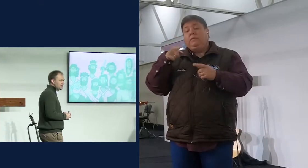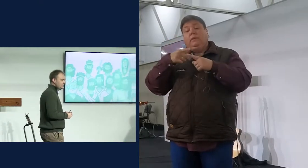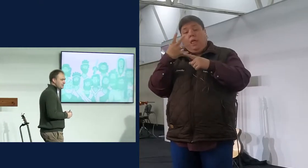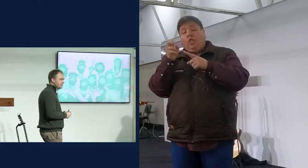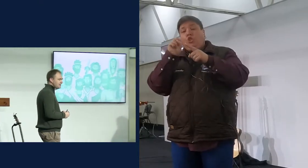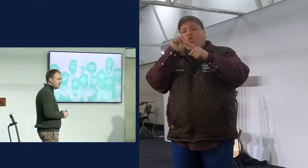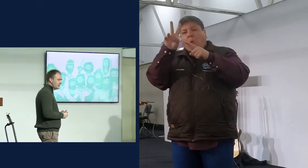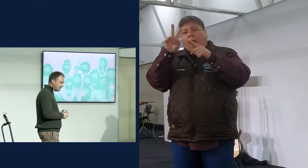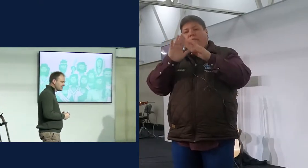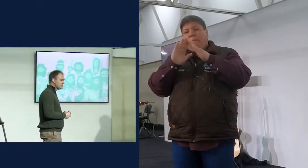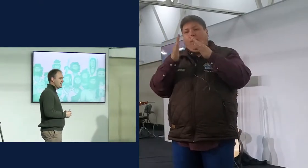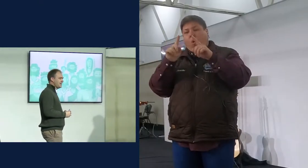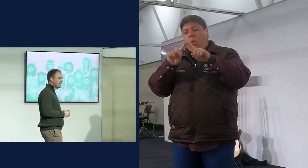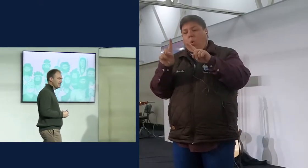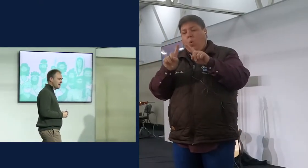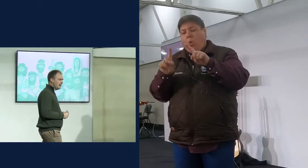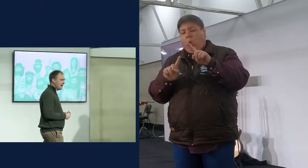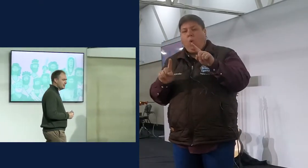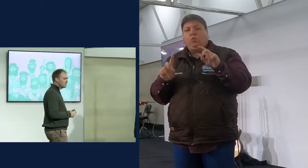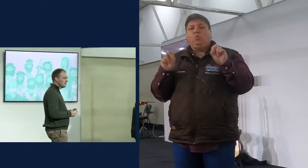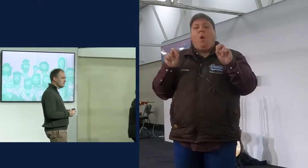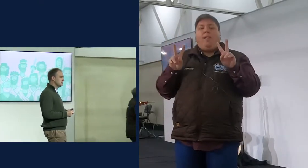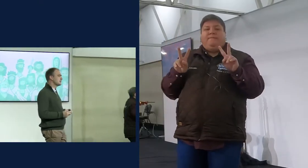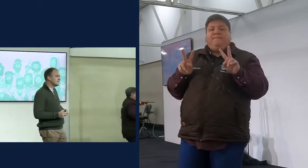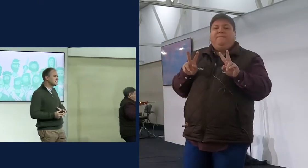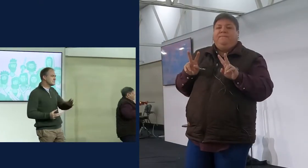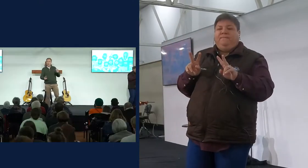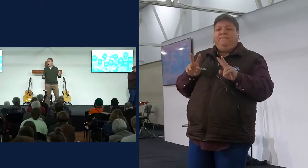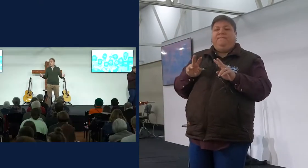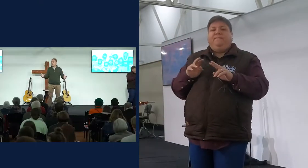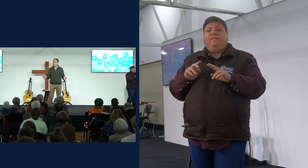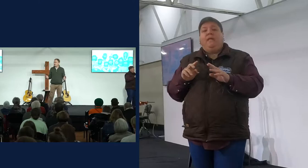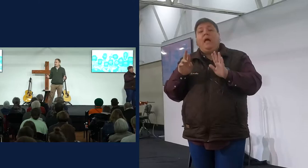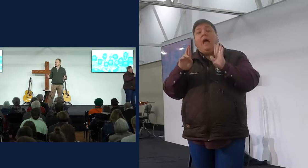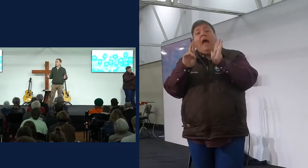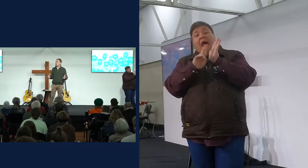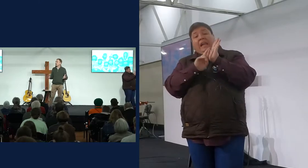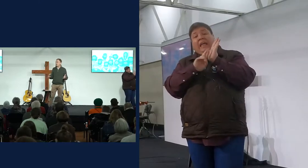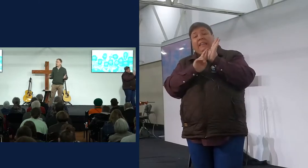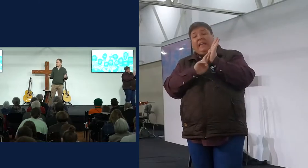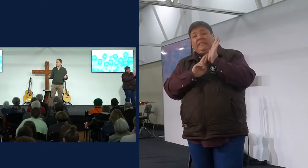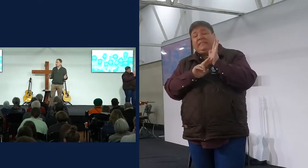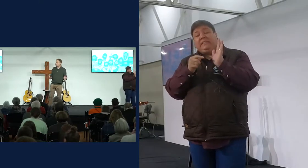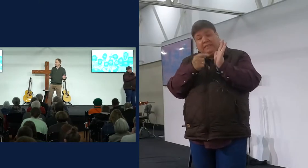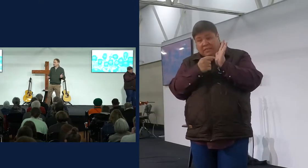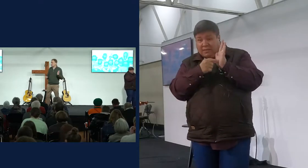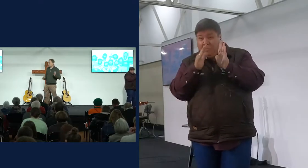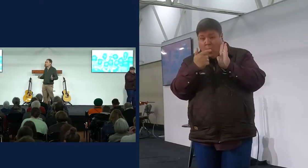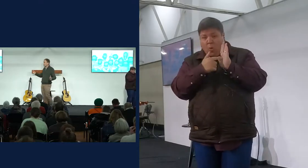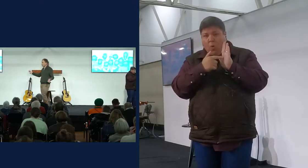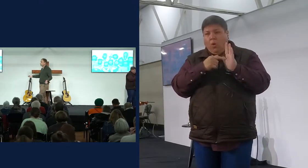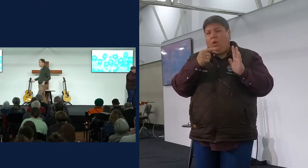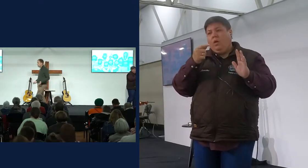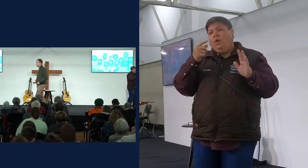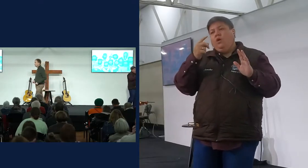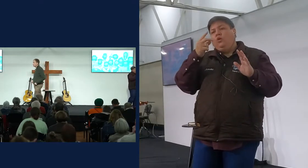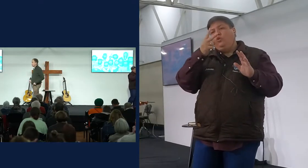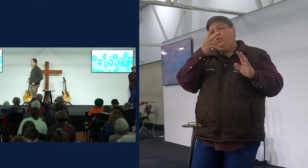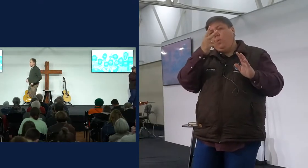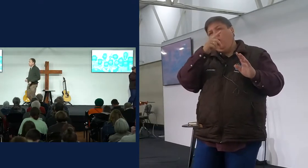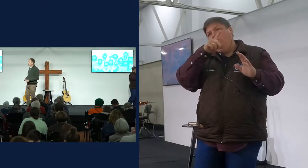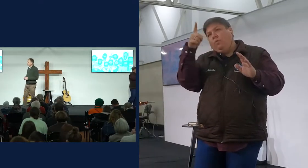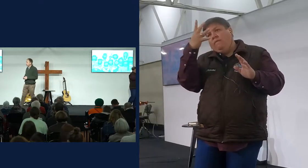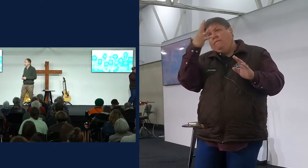in Richters en Richters, hang af hoe jy tel, speel af oor die tydperk van tussen 2 en 400 jaar.